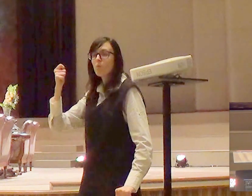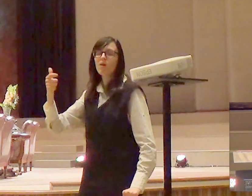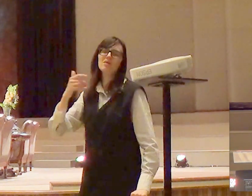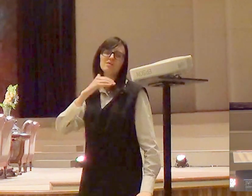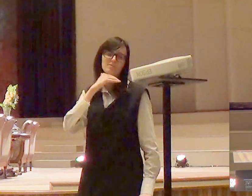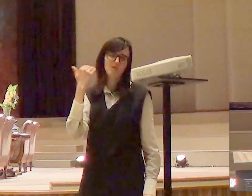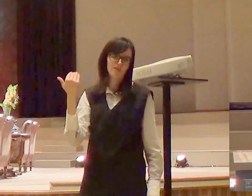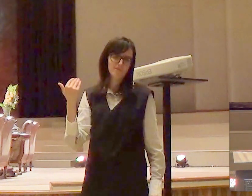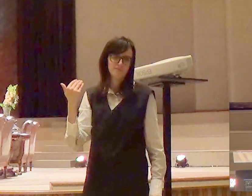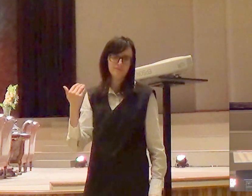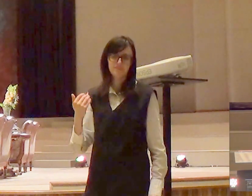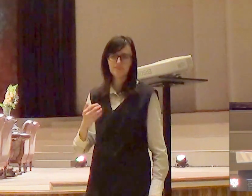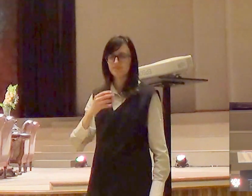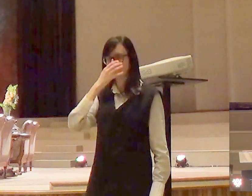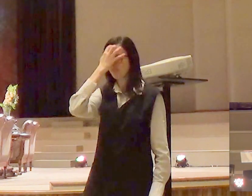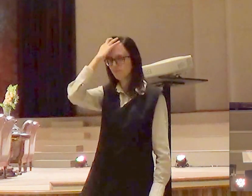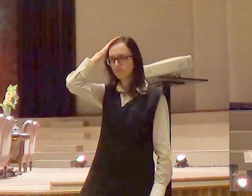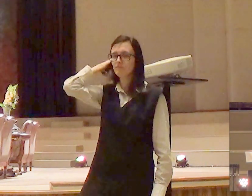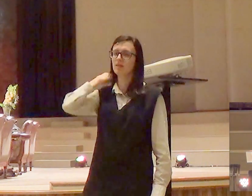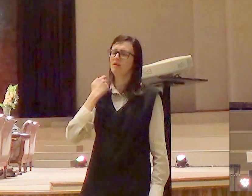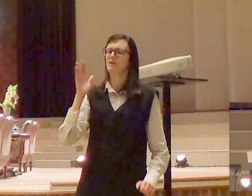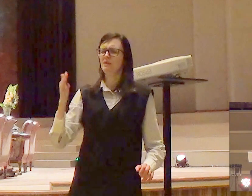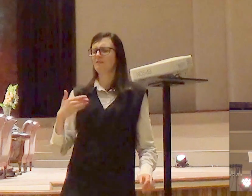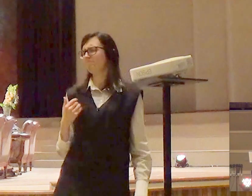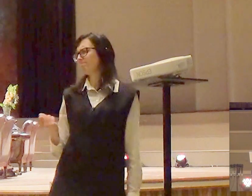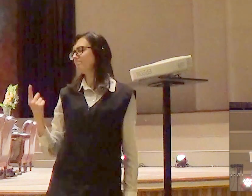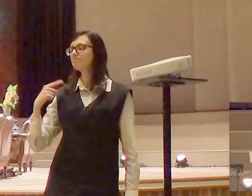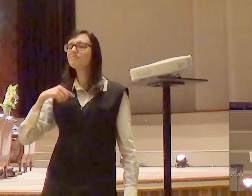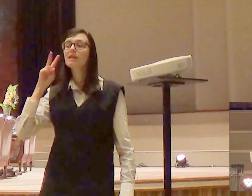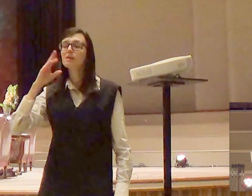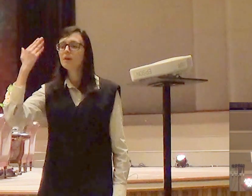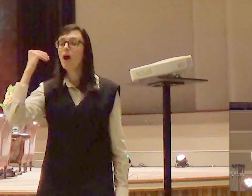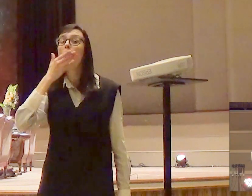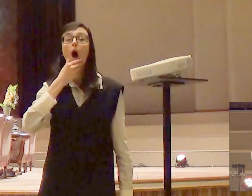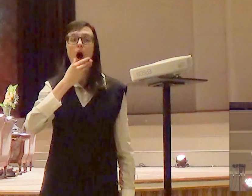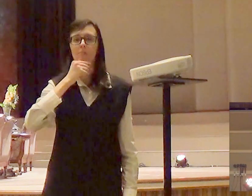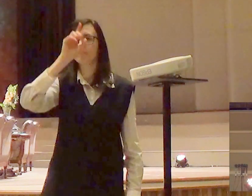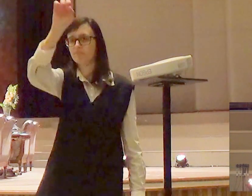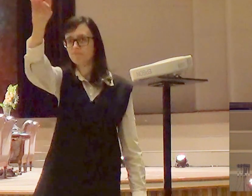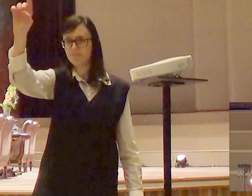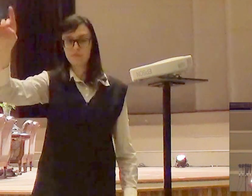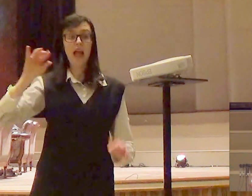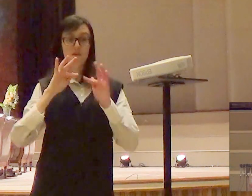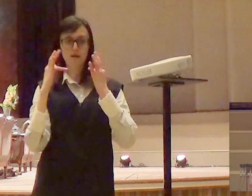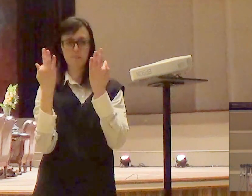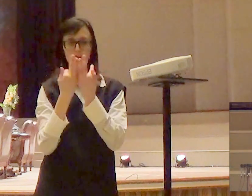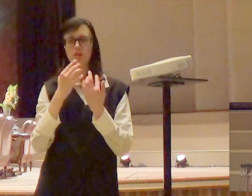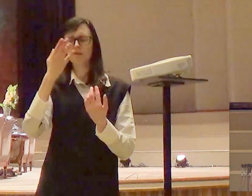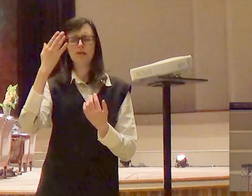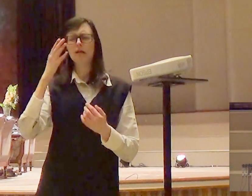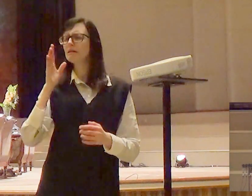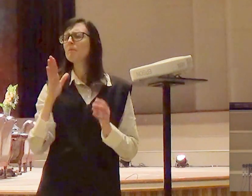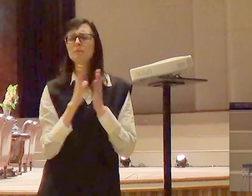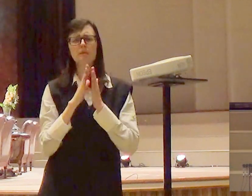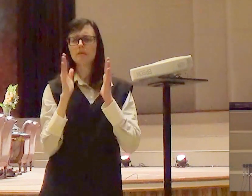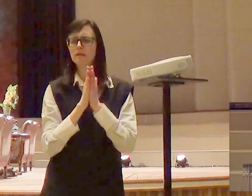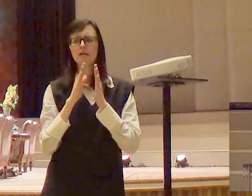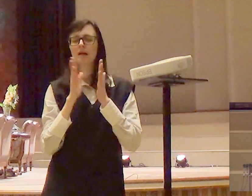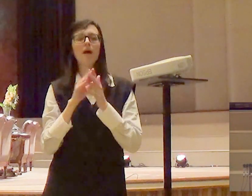eu já ouvi cada coisa aqui eu me lembro de um moço que chegou aqui a sua família orando por ele a vida toda ele longe do evangelho